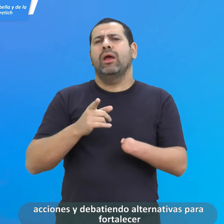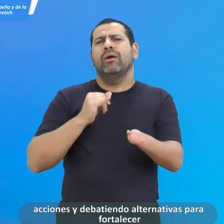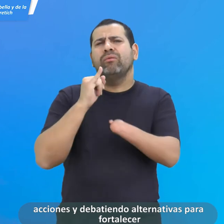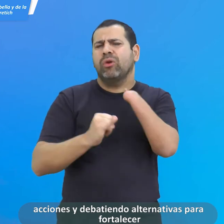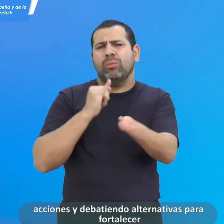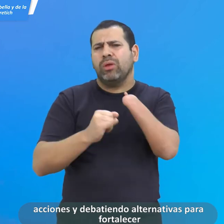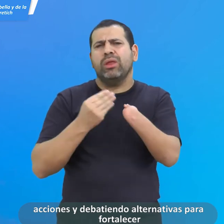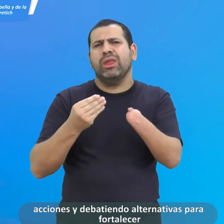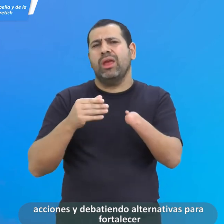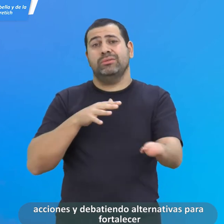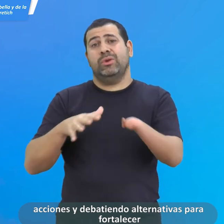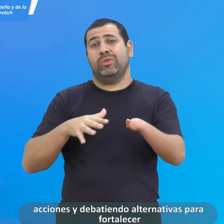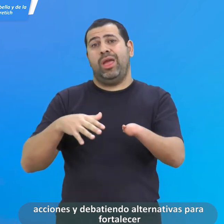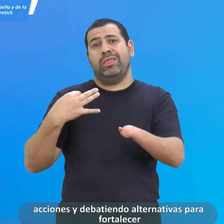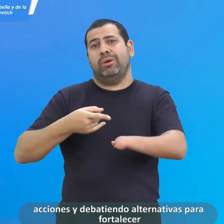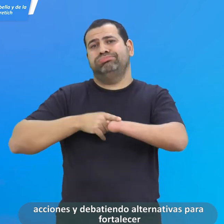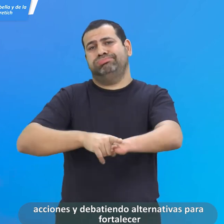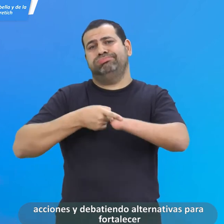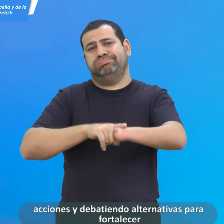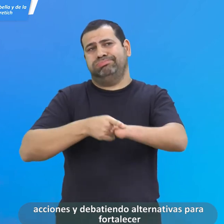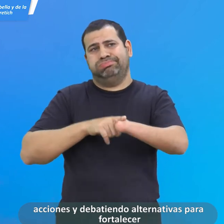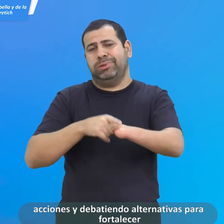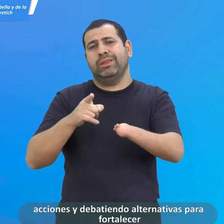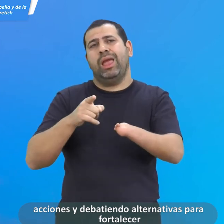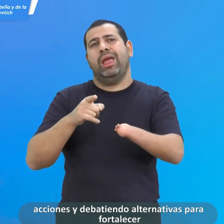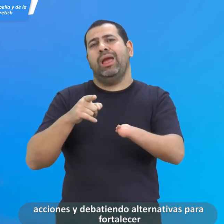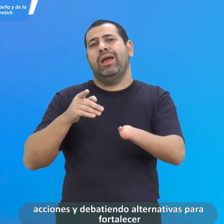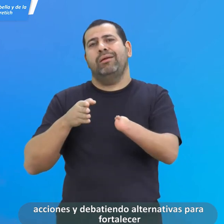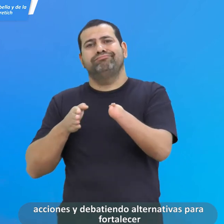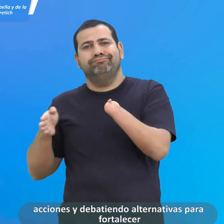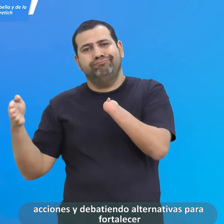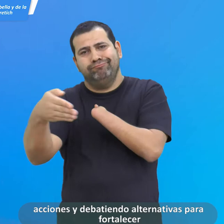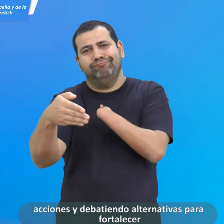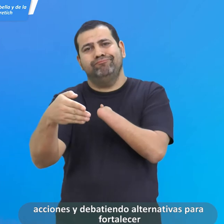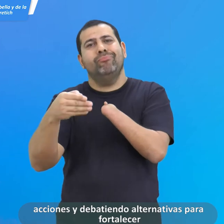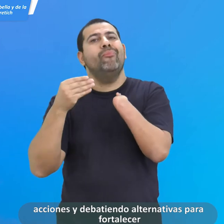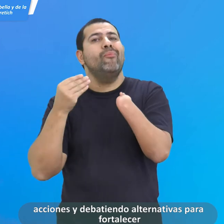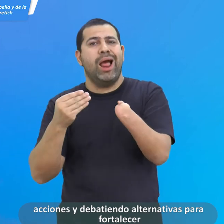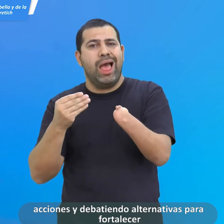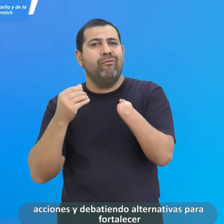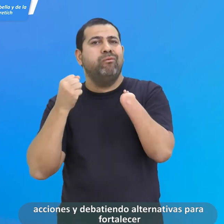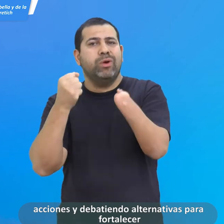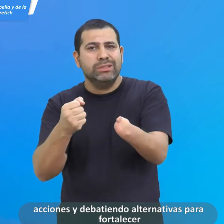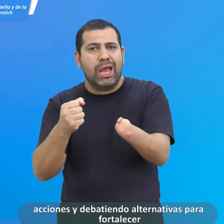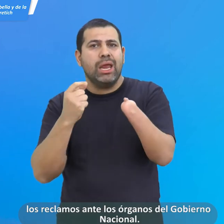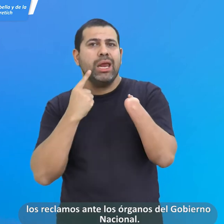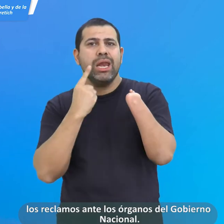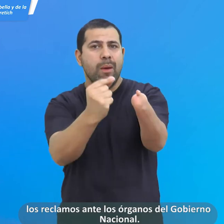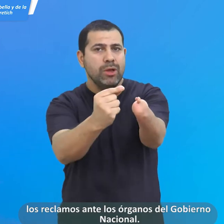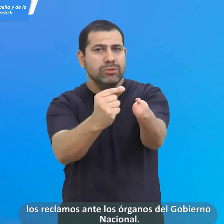informando de estas acciones y debatiendo alternativas para fortalecer los